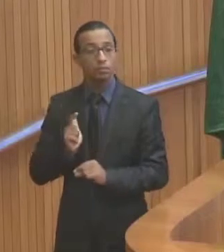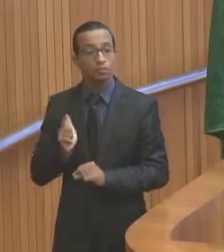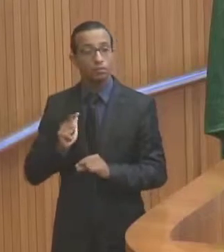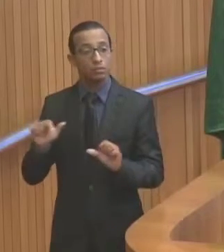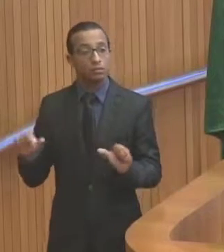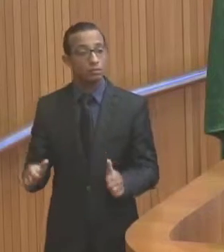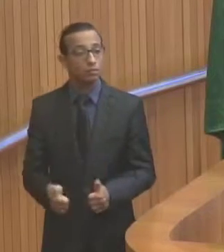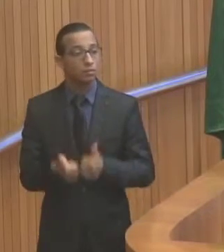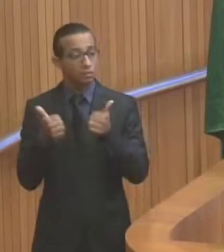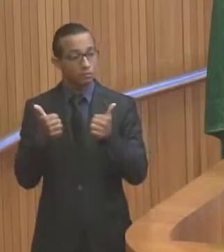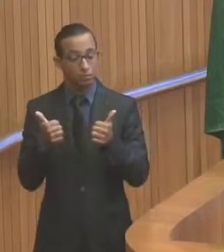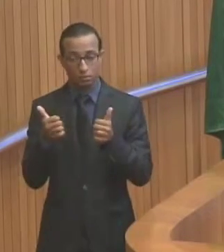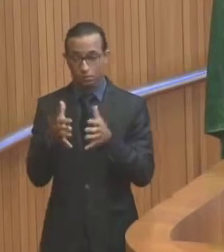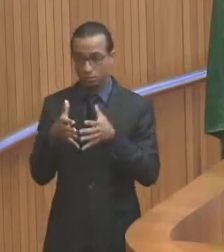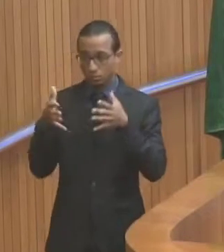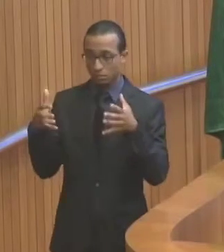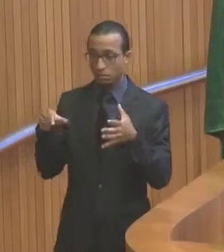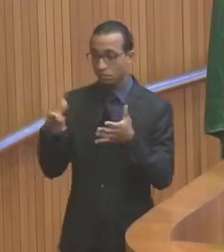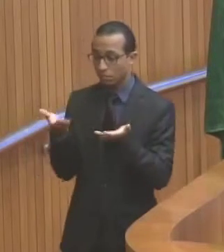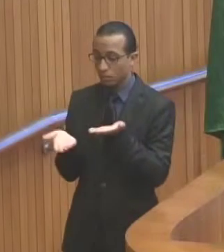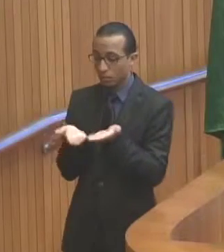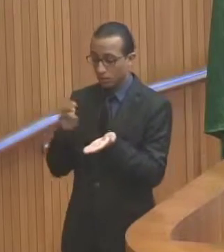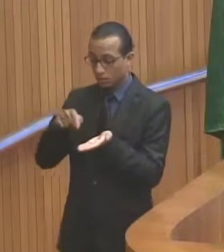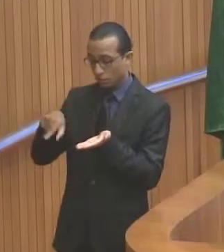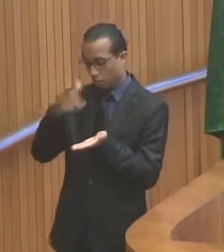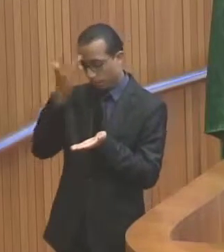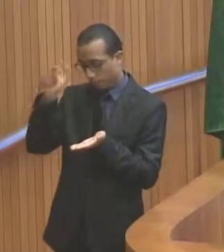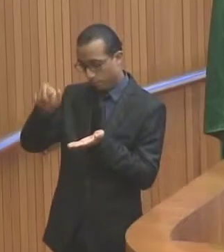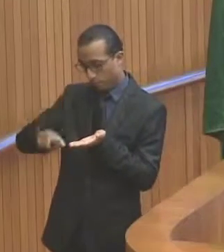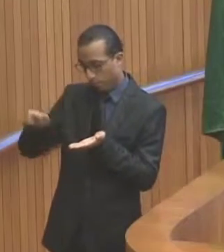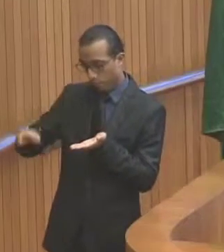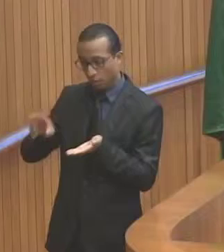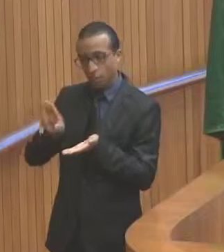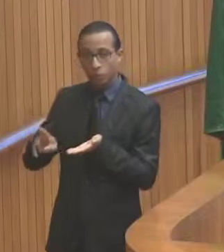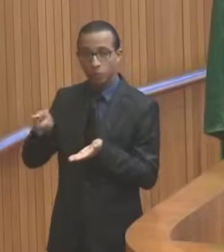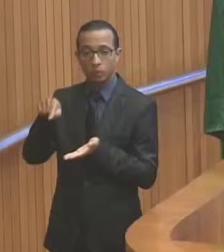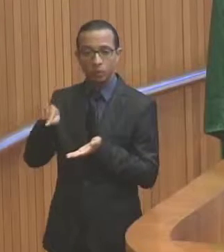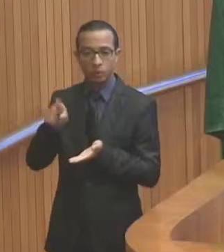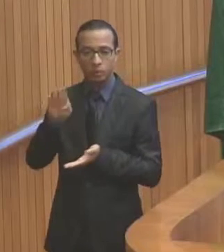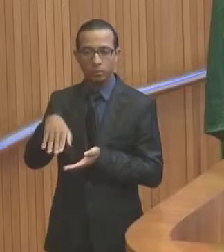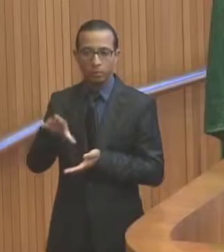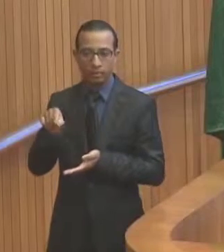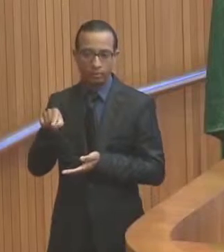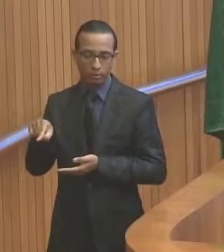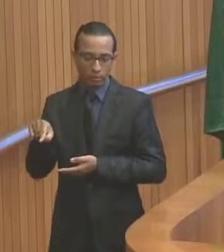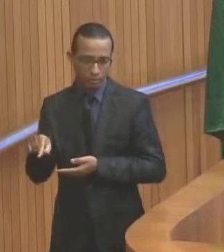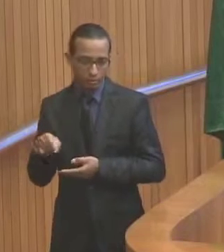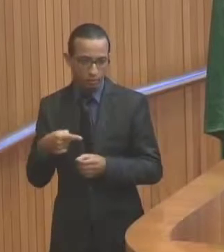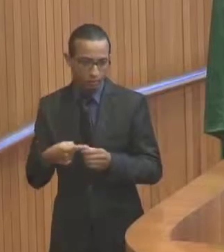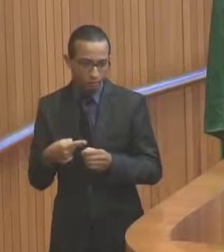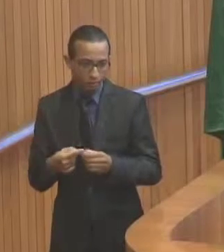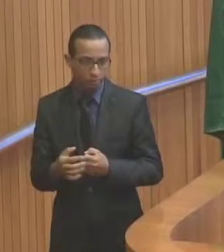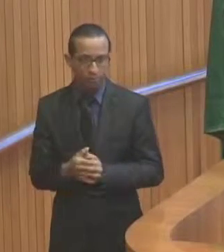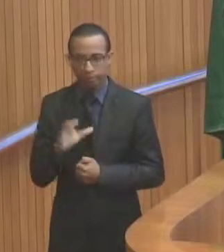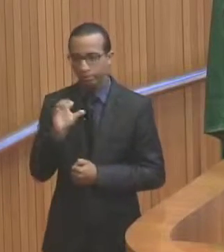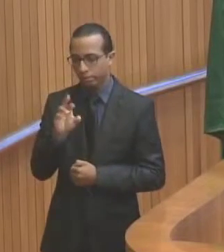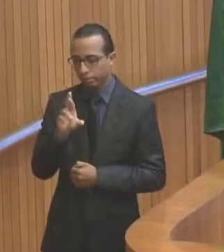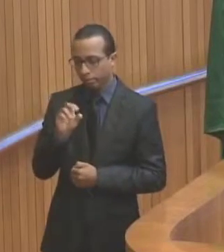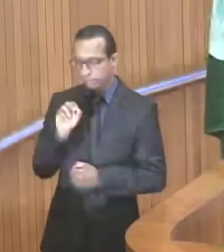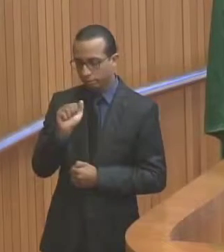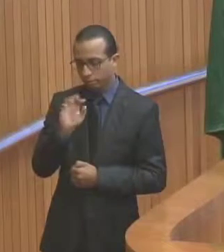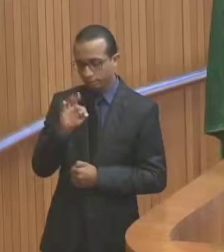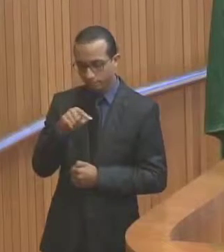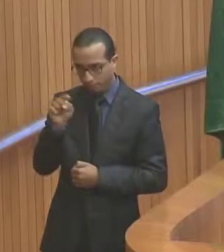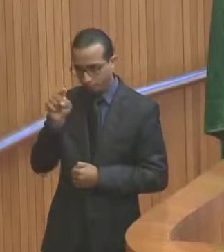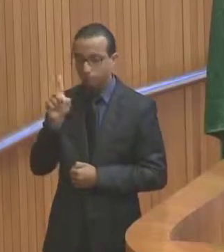melhoria, uma ampliação, um atendimento aos usuários do banco naquela cidade. Coroatá é uma cidade